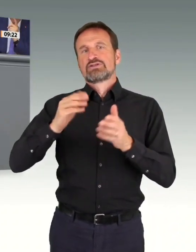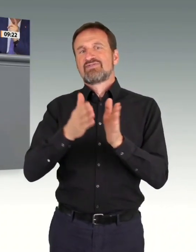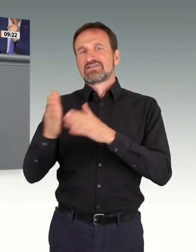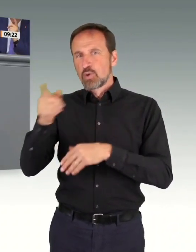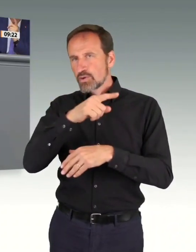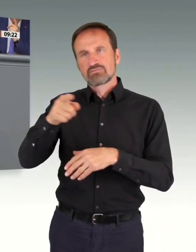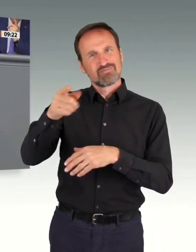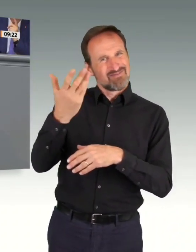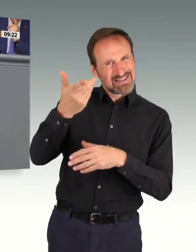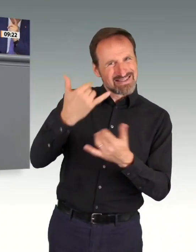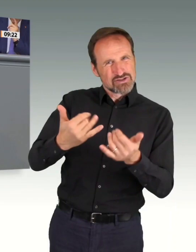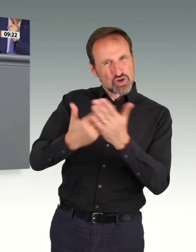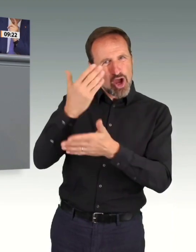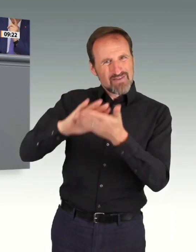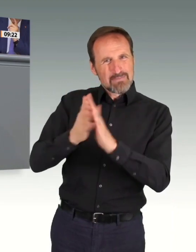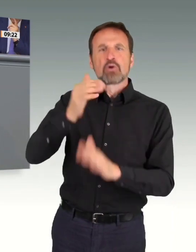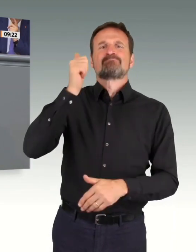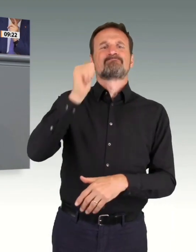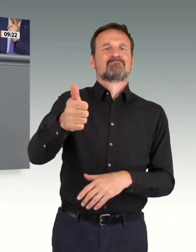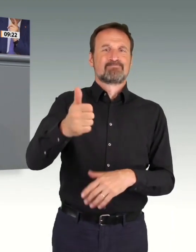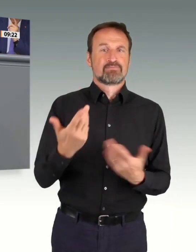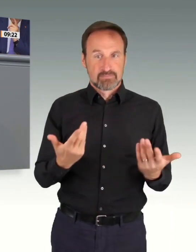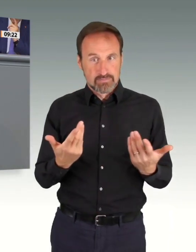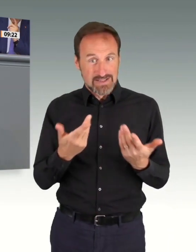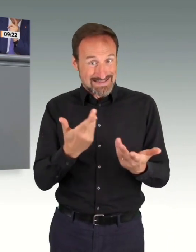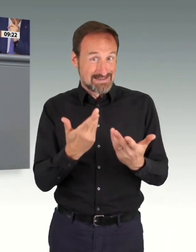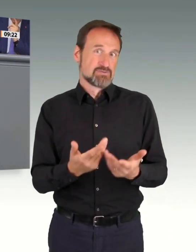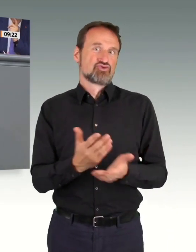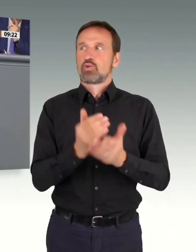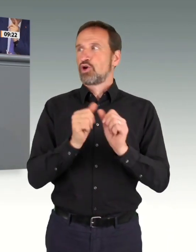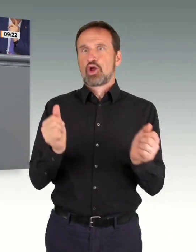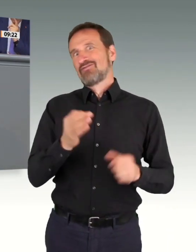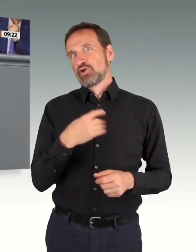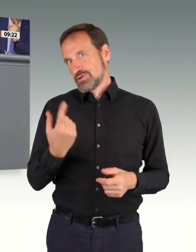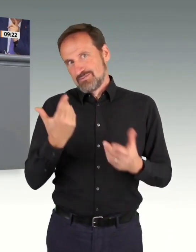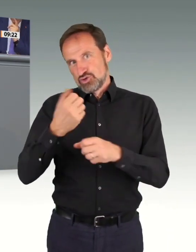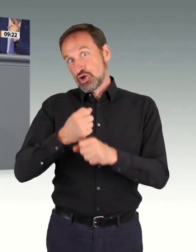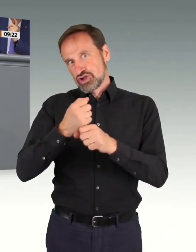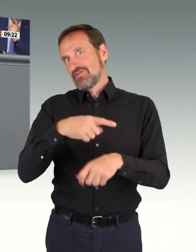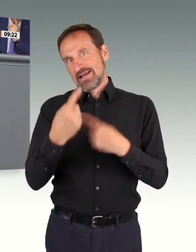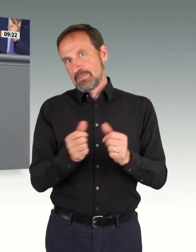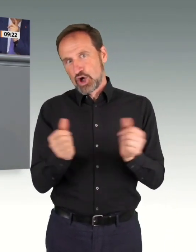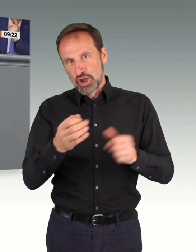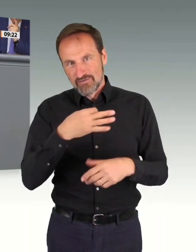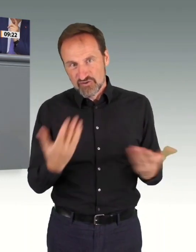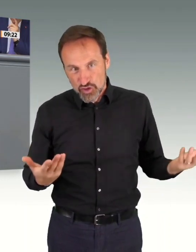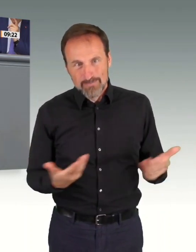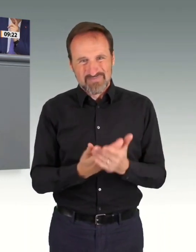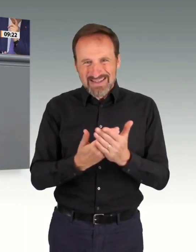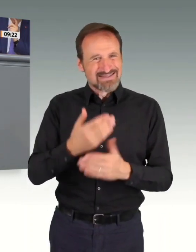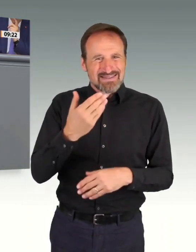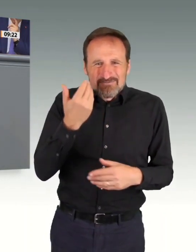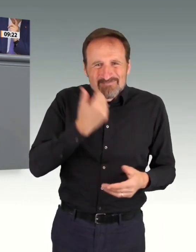wozu du uns ja selber aufgefordert hast, dass nämlich jetzt für die Gesetzgebungsarbeit dieser grundlegenden Veränderung genug Zeit